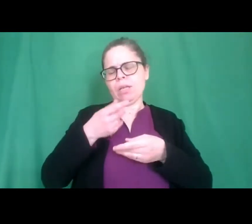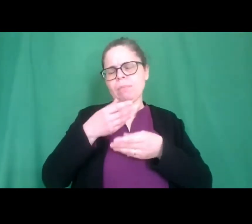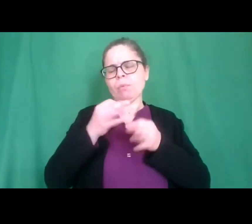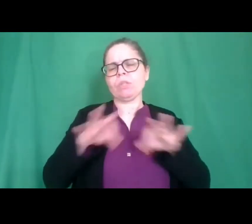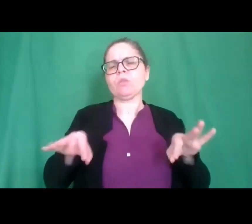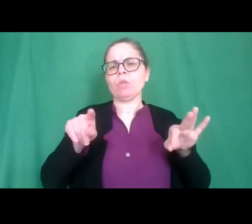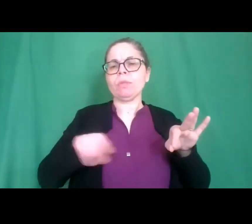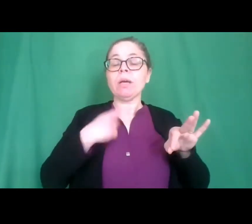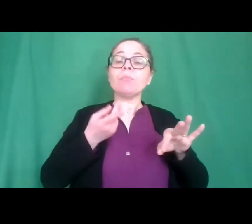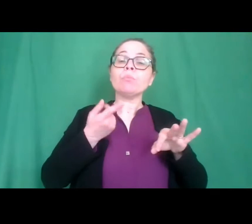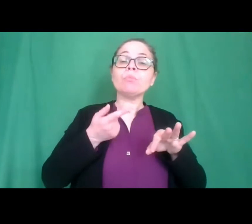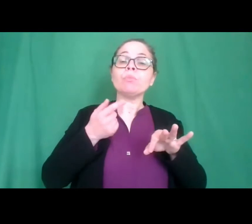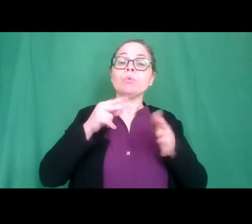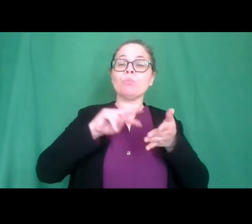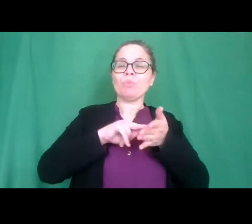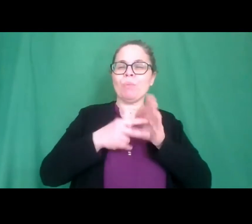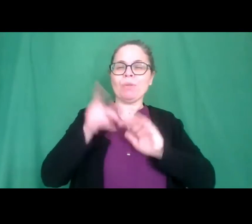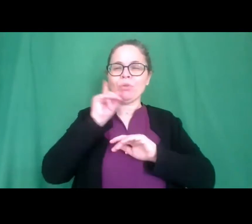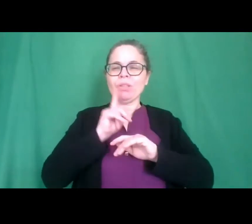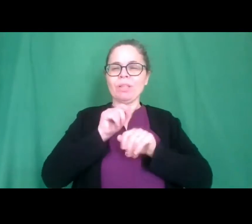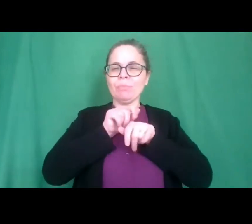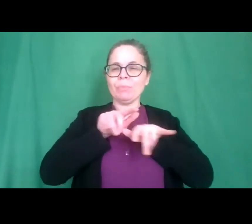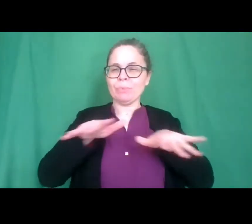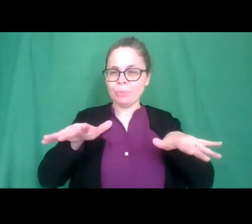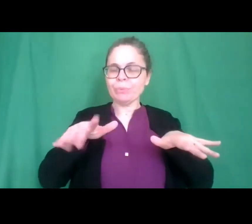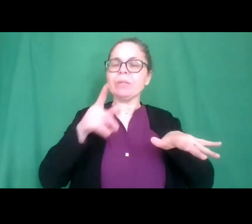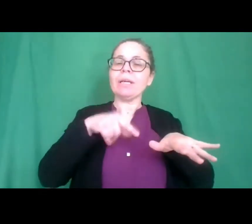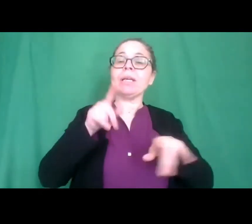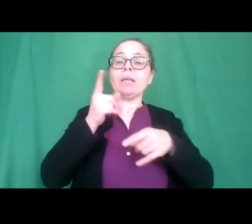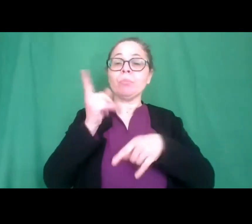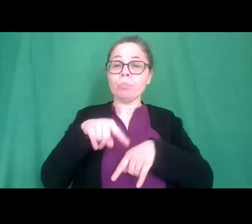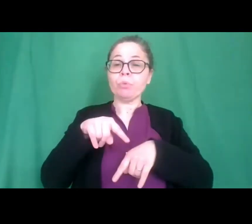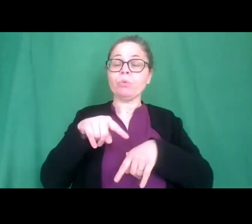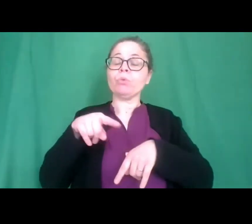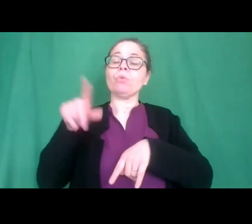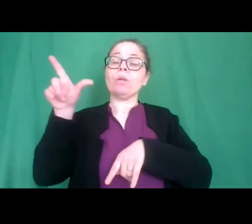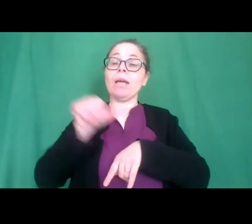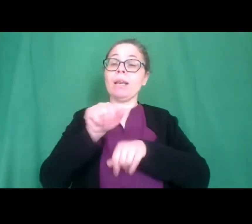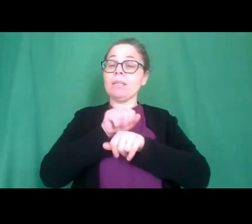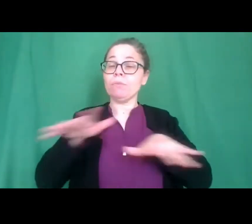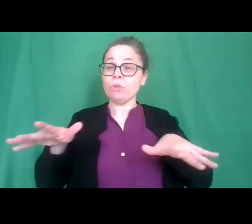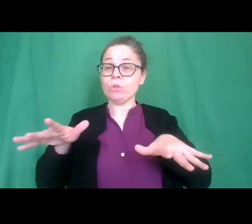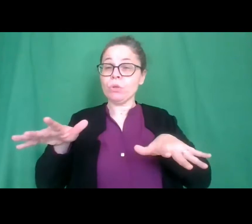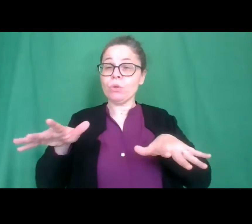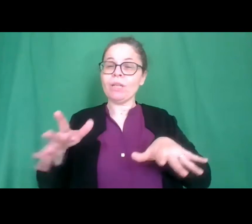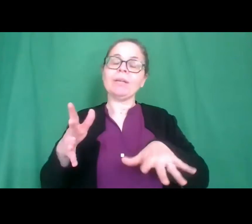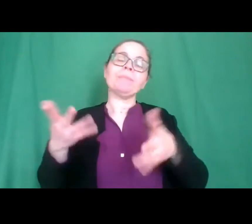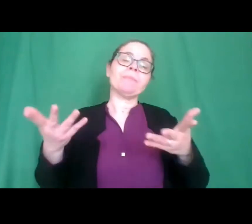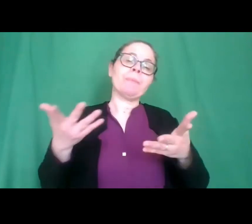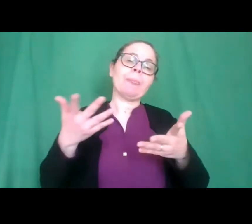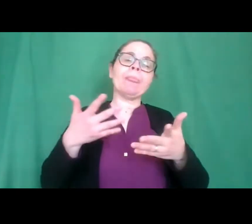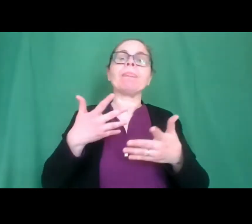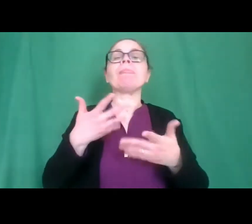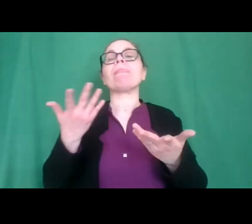problematiche legate alla sordità e alla diffusione della lingua dei segni. In bocca al lupo per tutte le vostre attività e